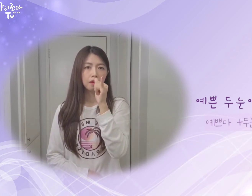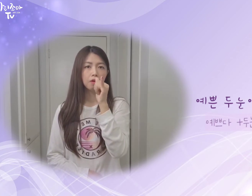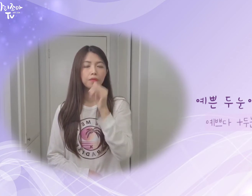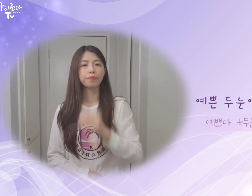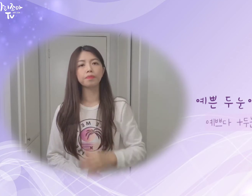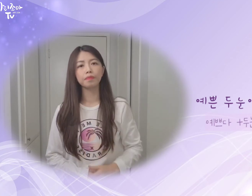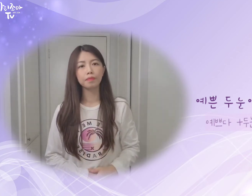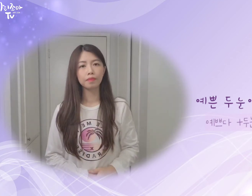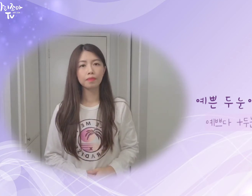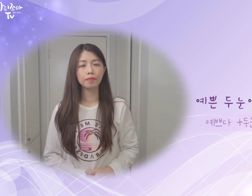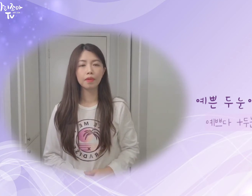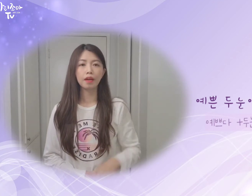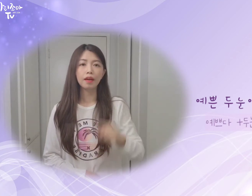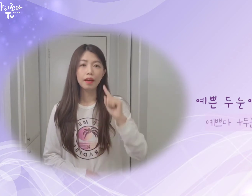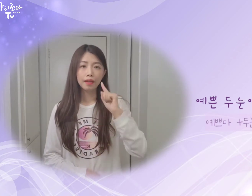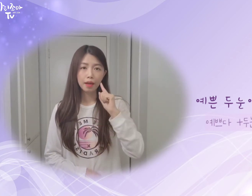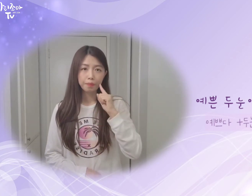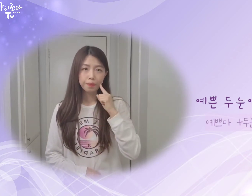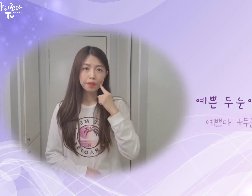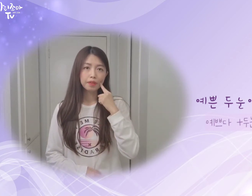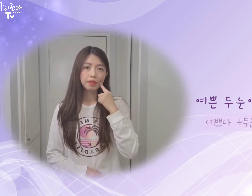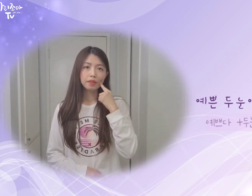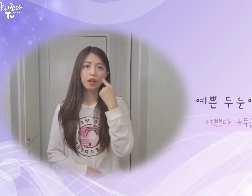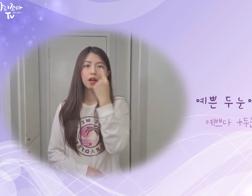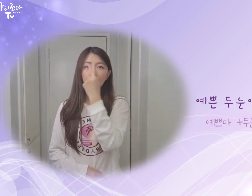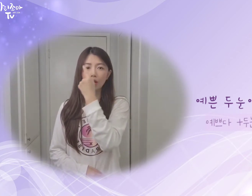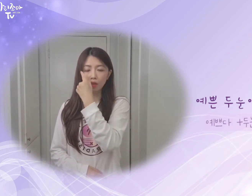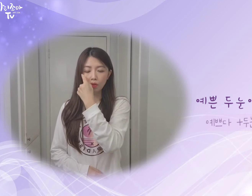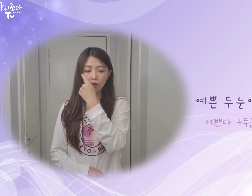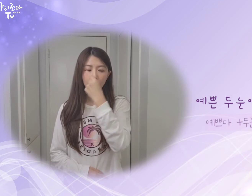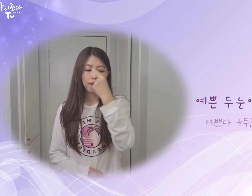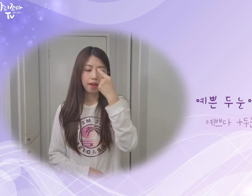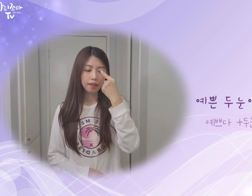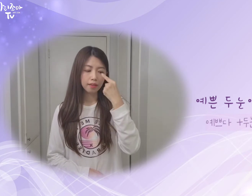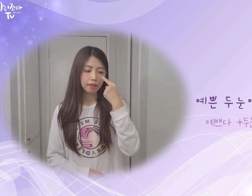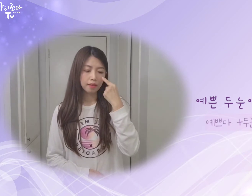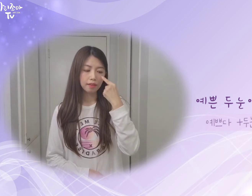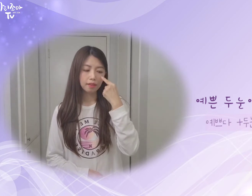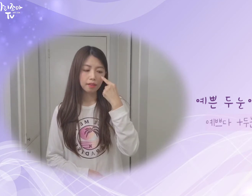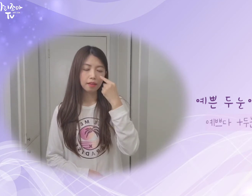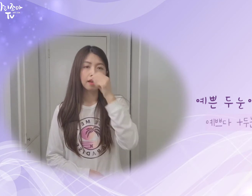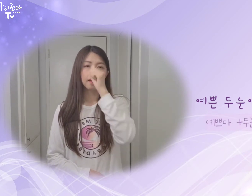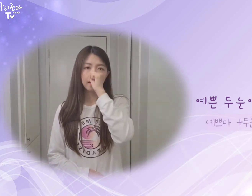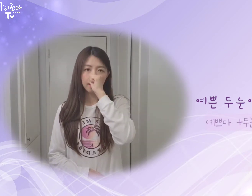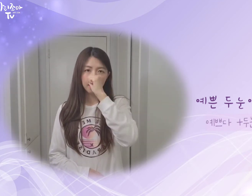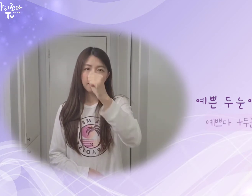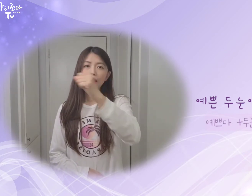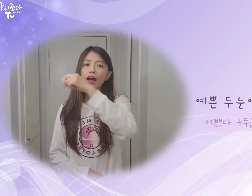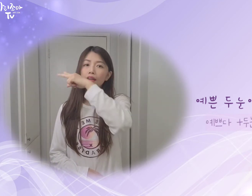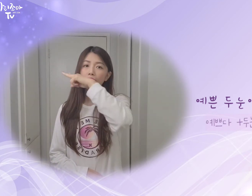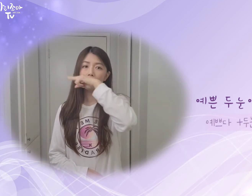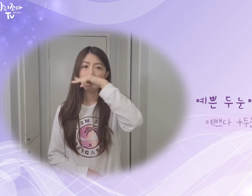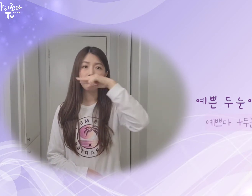그래서 예쁜 두 눈엔 향기가